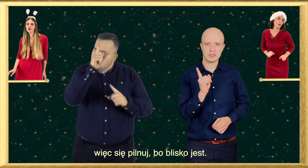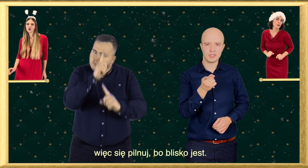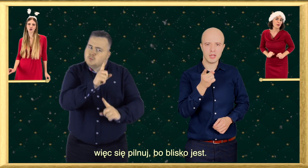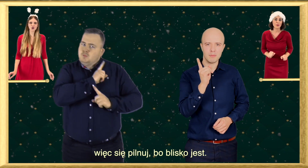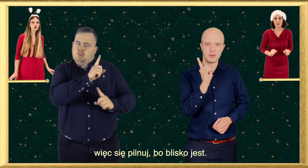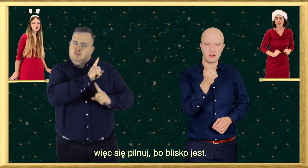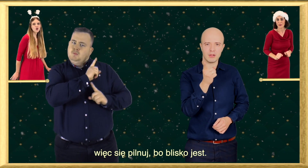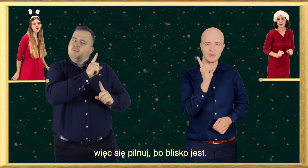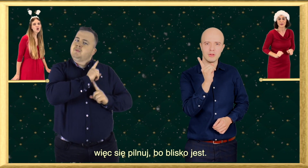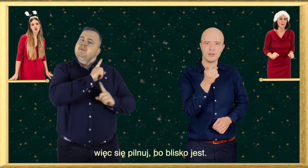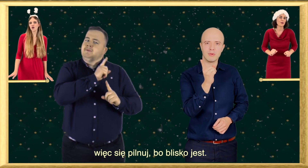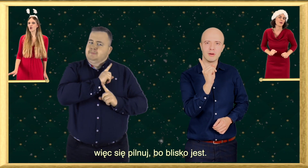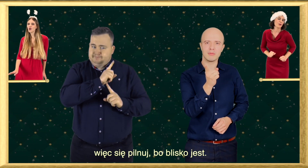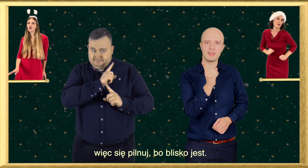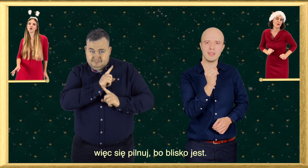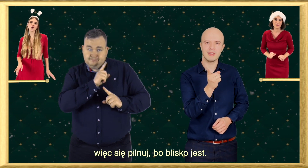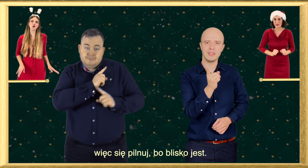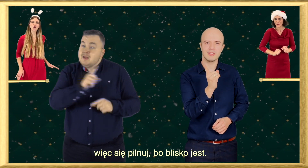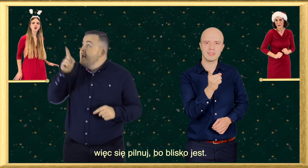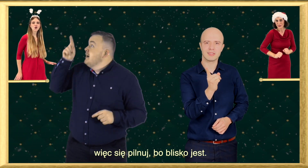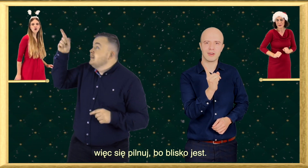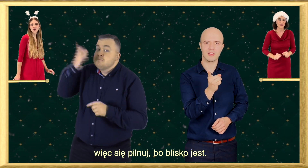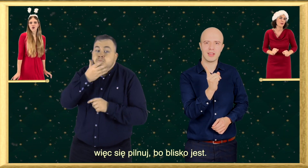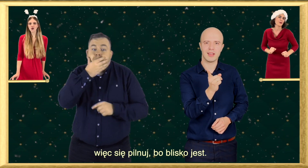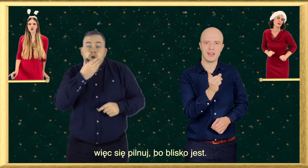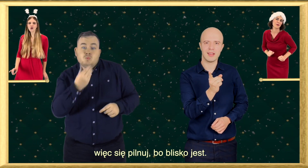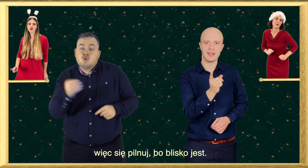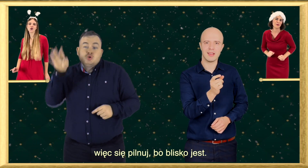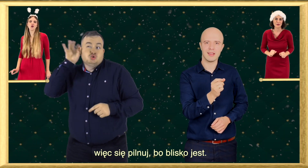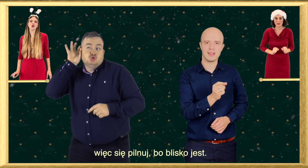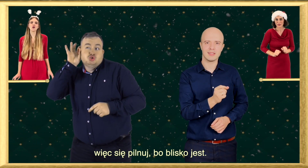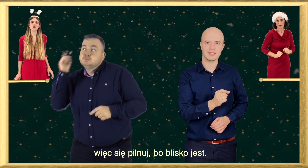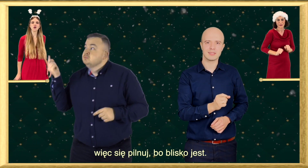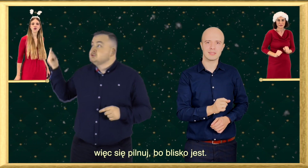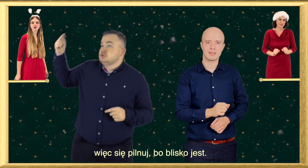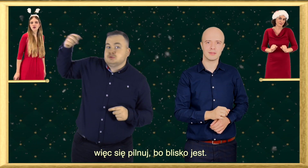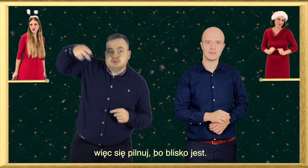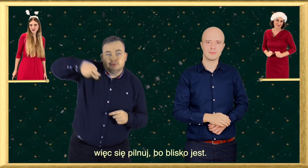Nie dostaj się już Więc Cię pilnuj, bo blisko jest